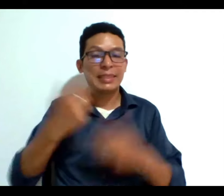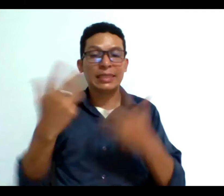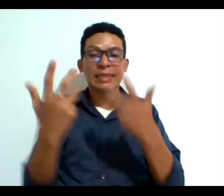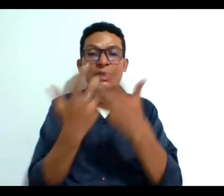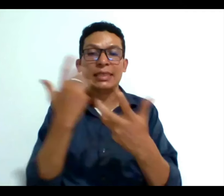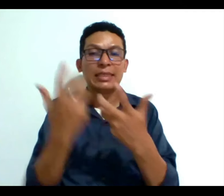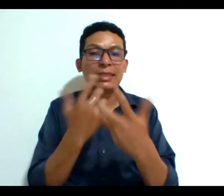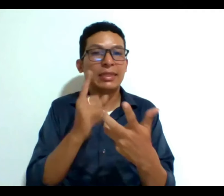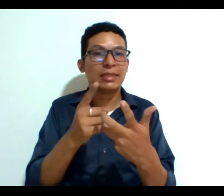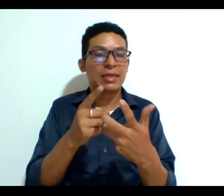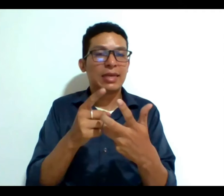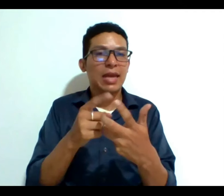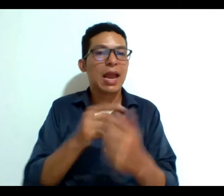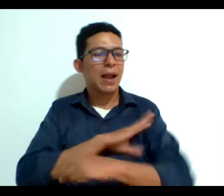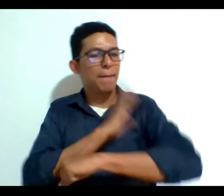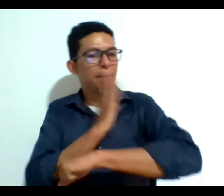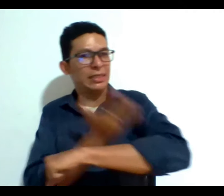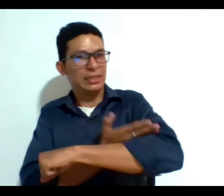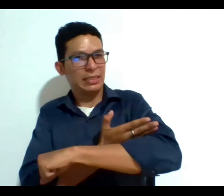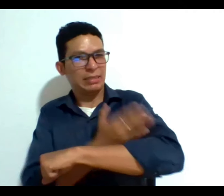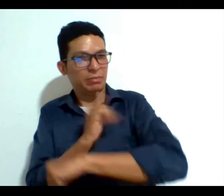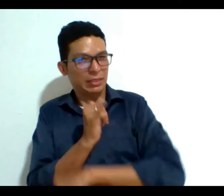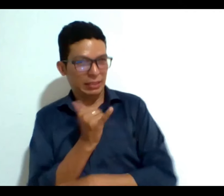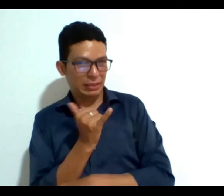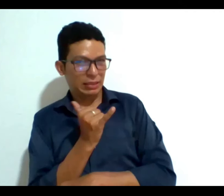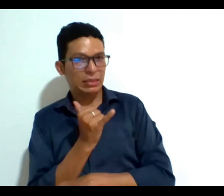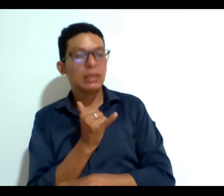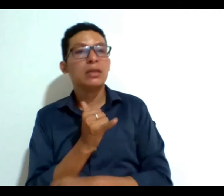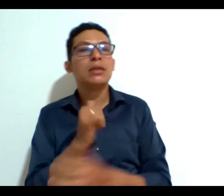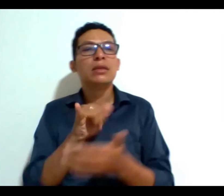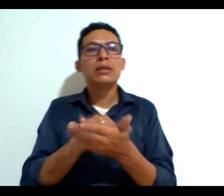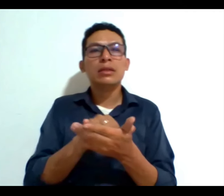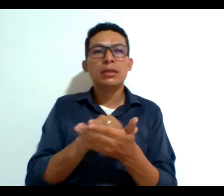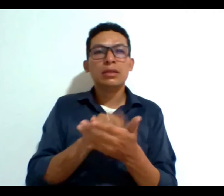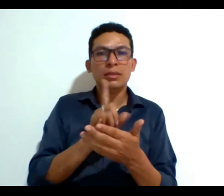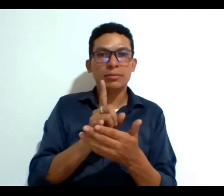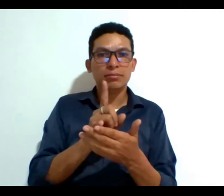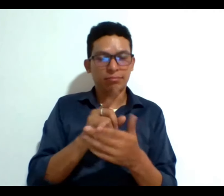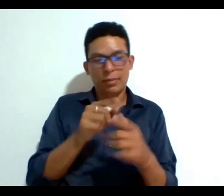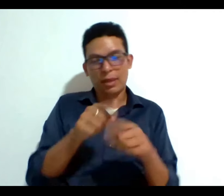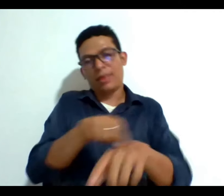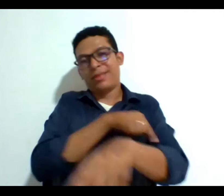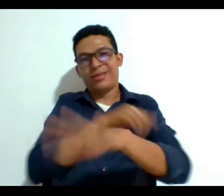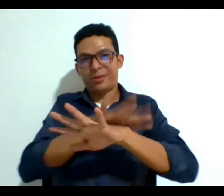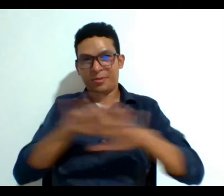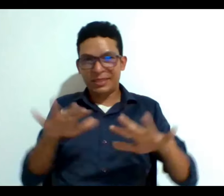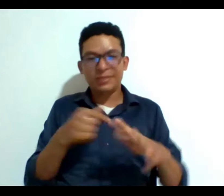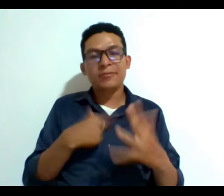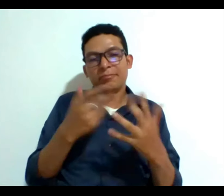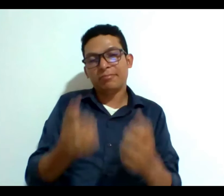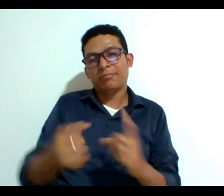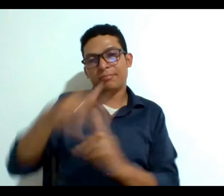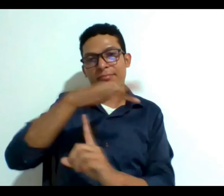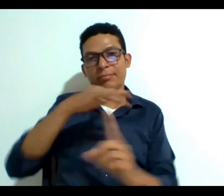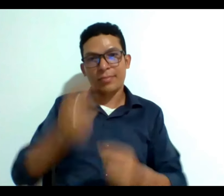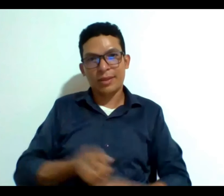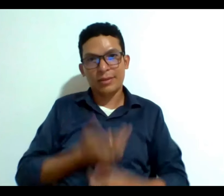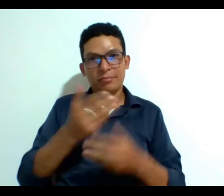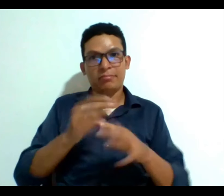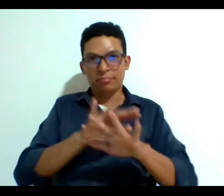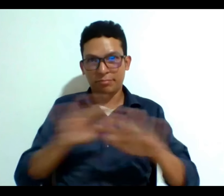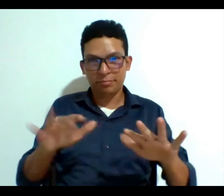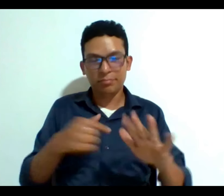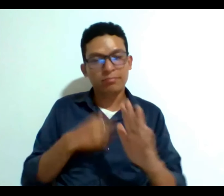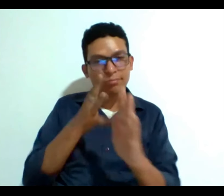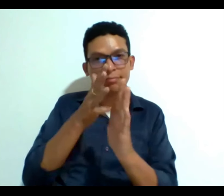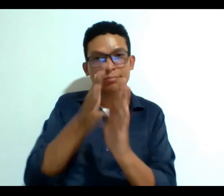capacitismo entonces para no alargar más mi respuesta quería dar ese contexto lo dejo ahí y quizás